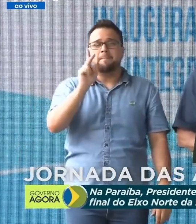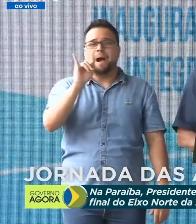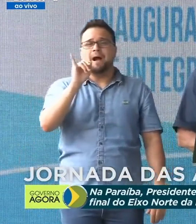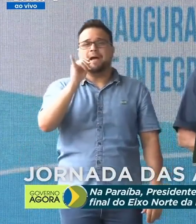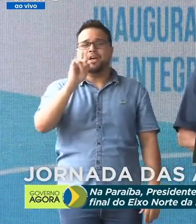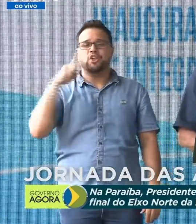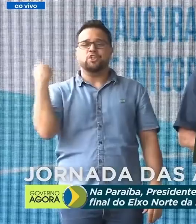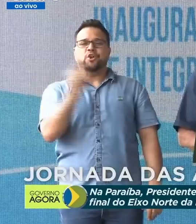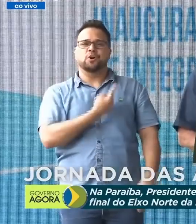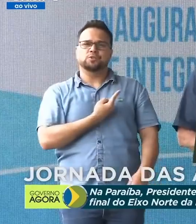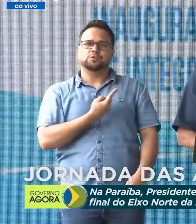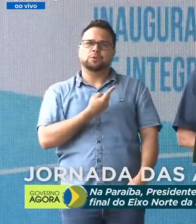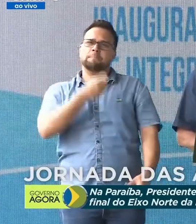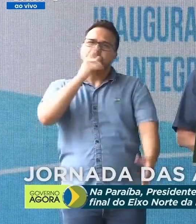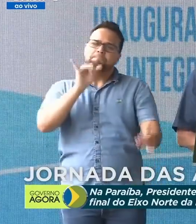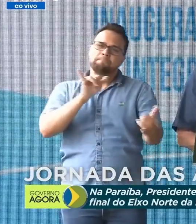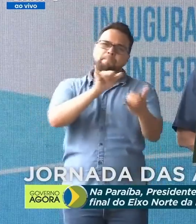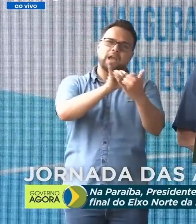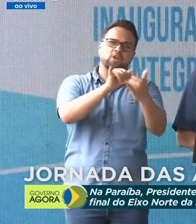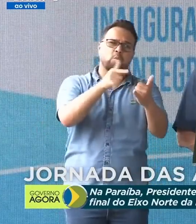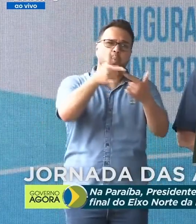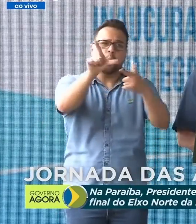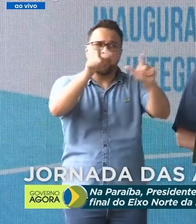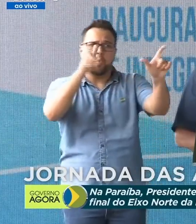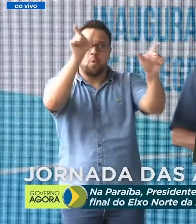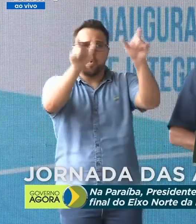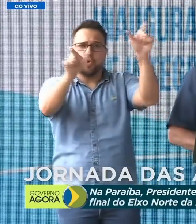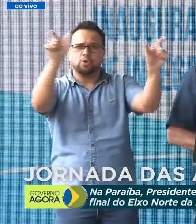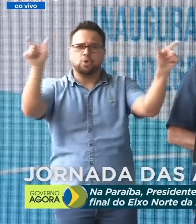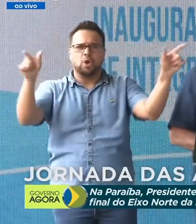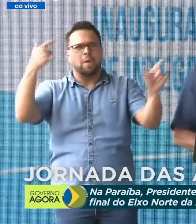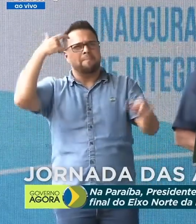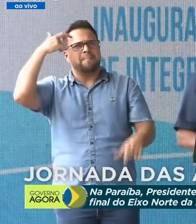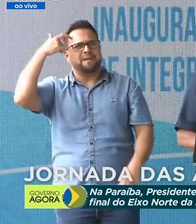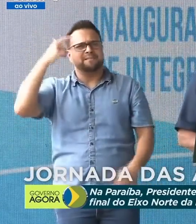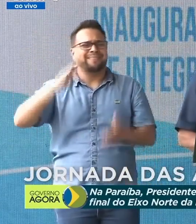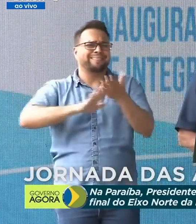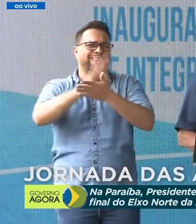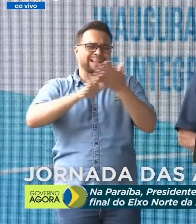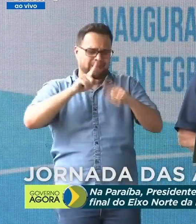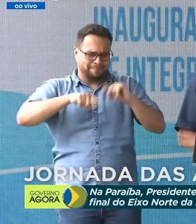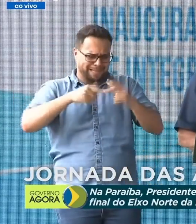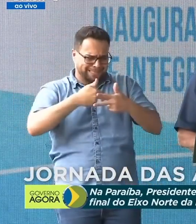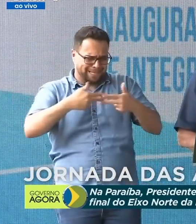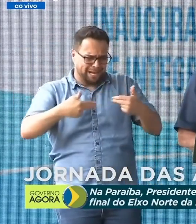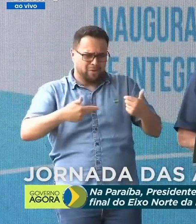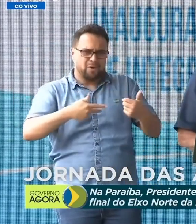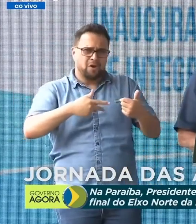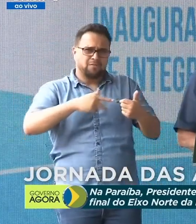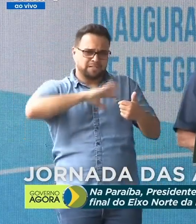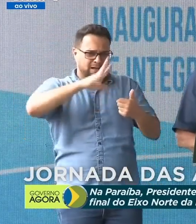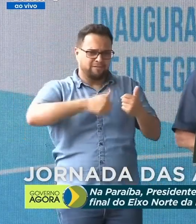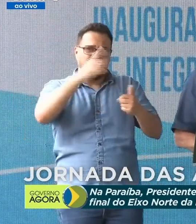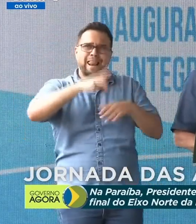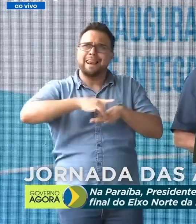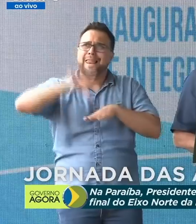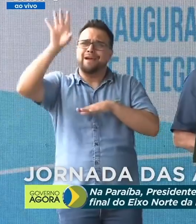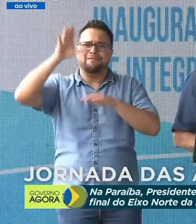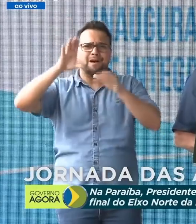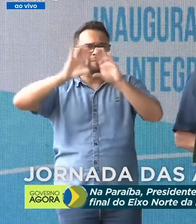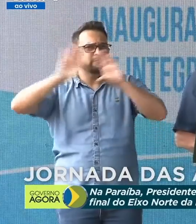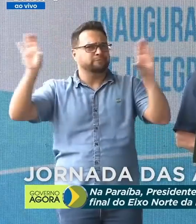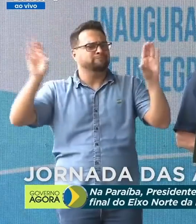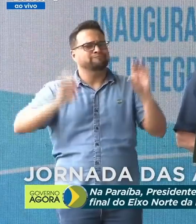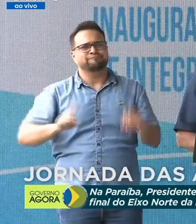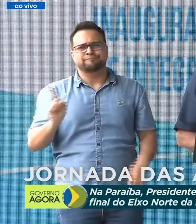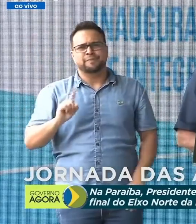o próximo. Pensa que nada você levará daqui. Agora você pode deixar